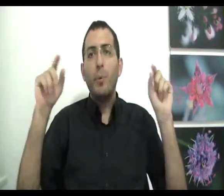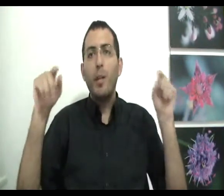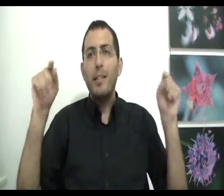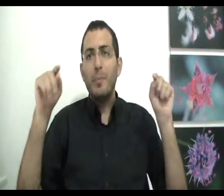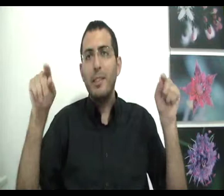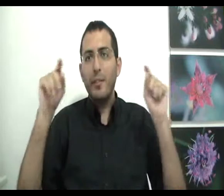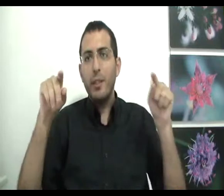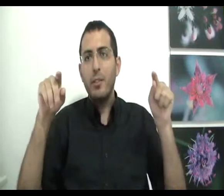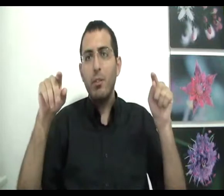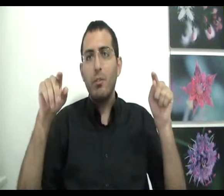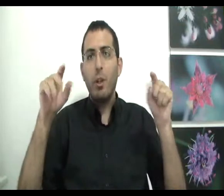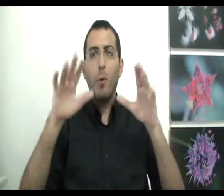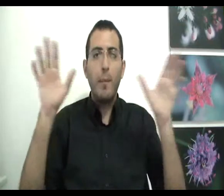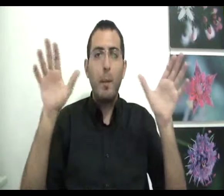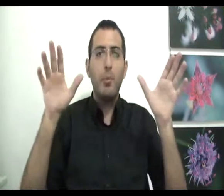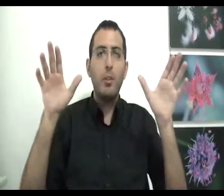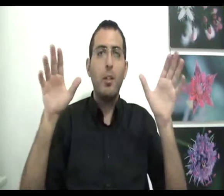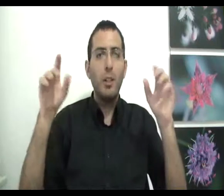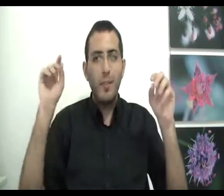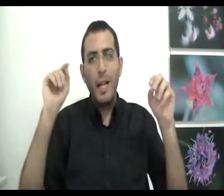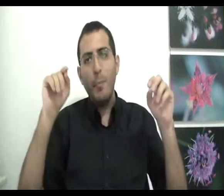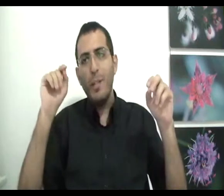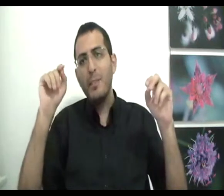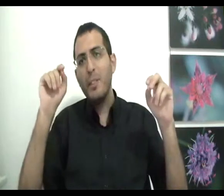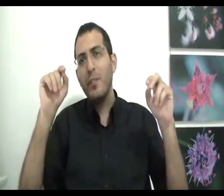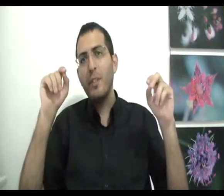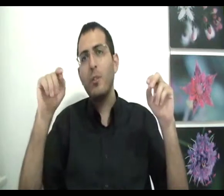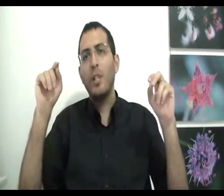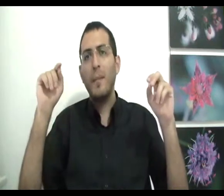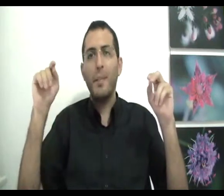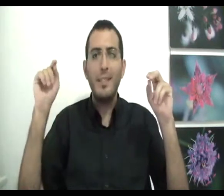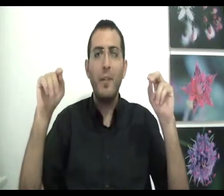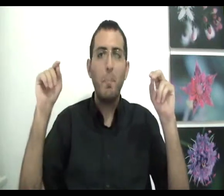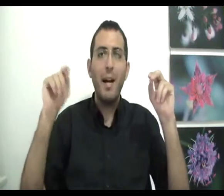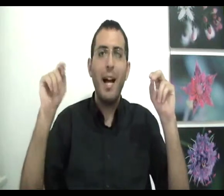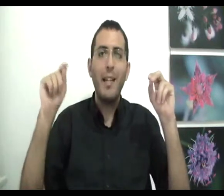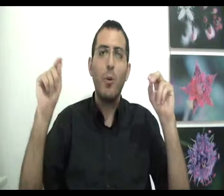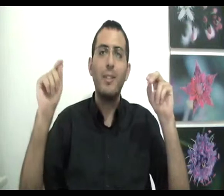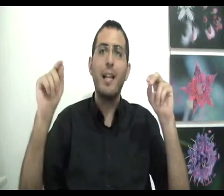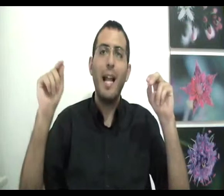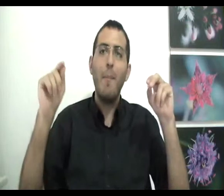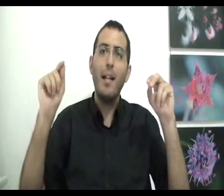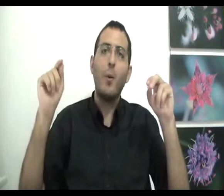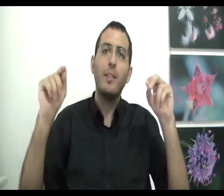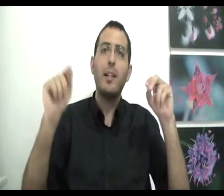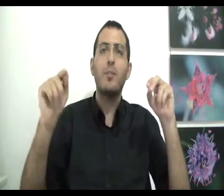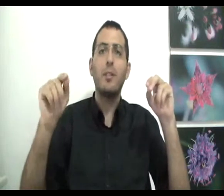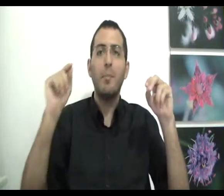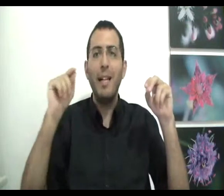והפעולה הספציפית הזאת כמו גם הרבה פעולות אחרות אבל גם הפעולה הספציפית הזאת שהאדם מנסה להבין מה אני רוצה, למה אני רוצה את הרצון הזה, מה